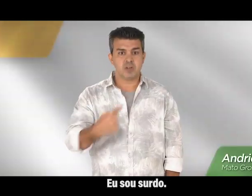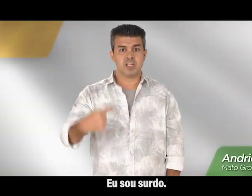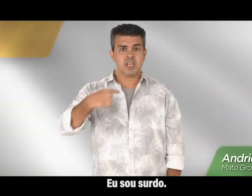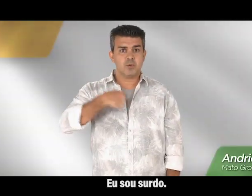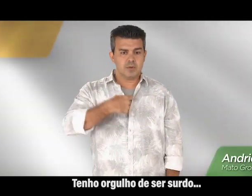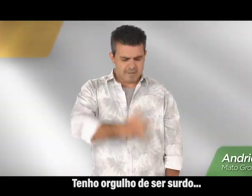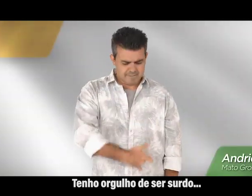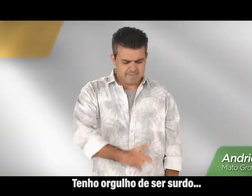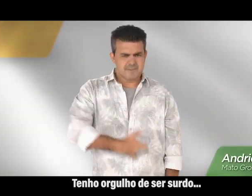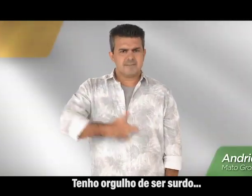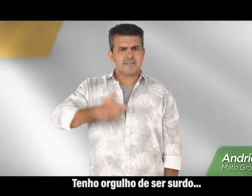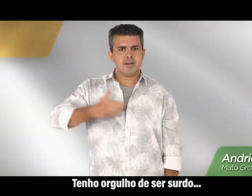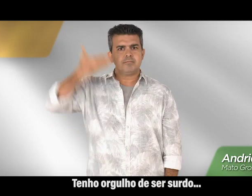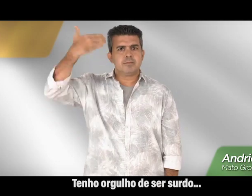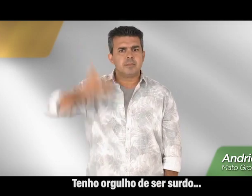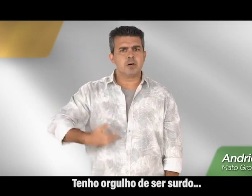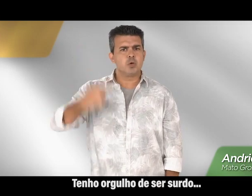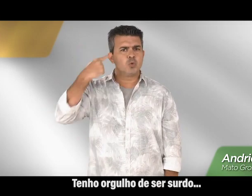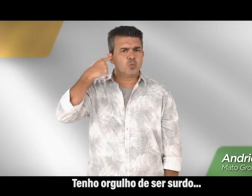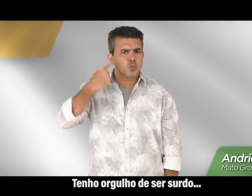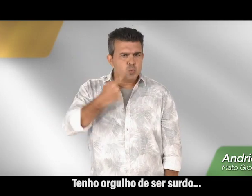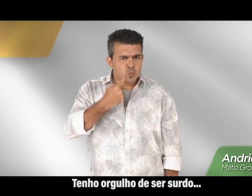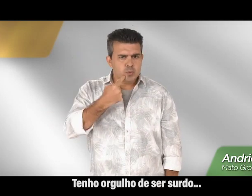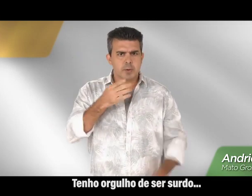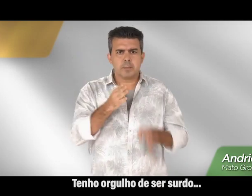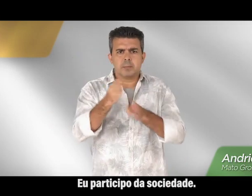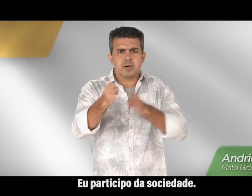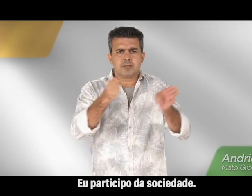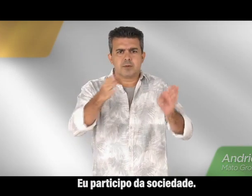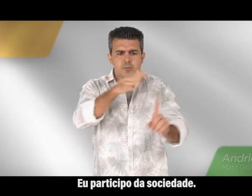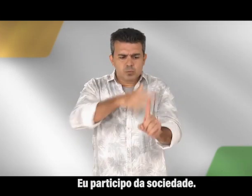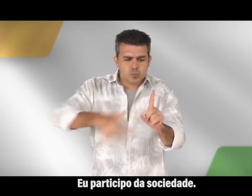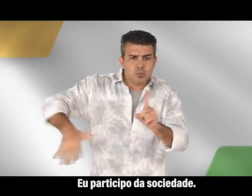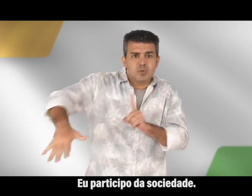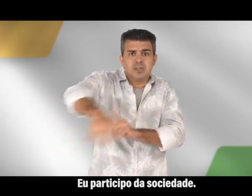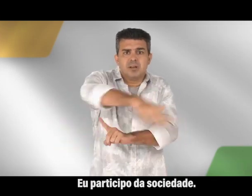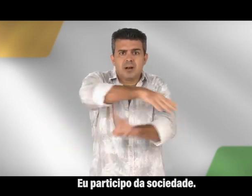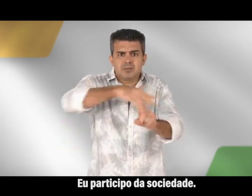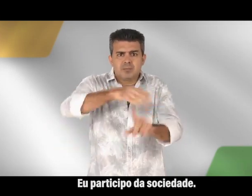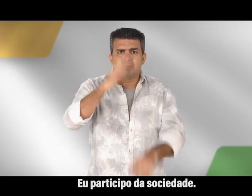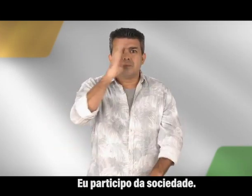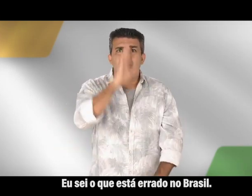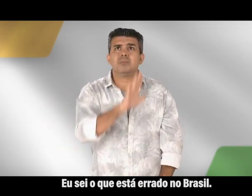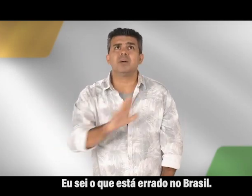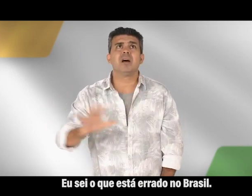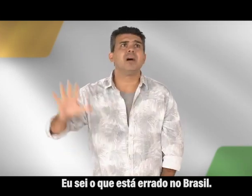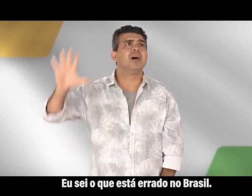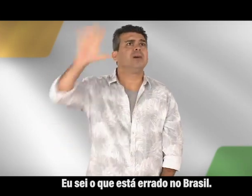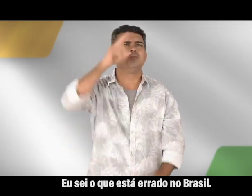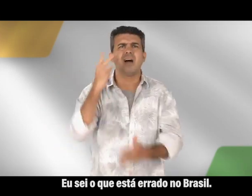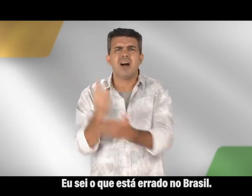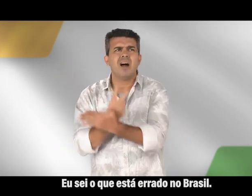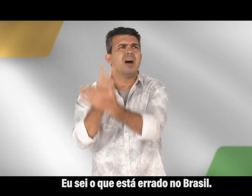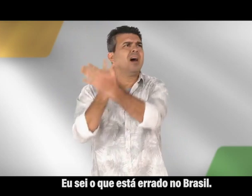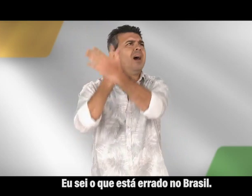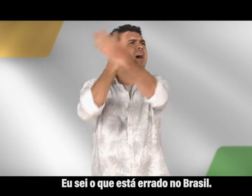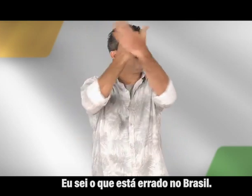tenho orgulho de ser surdo, eu participo da sociedade, eu sei o que está errado no Brasil,